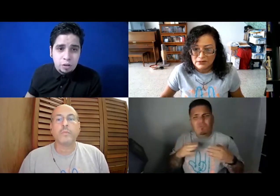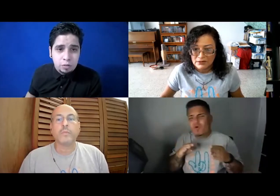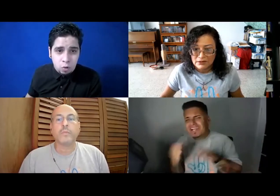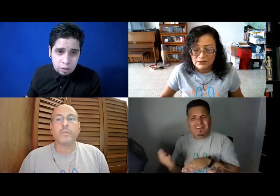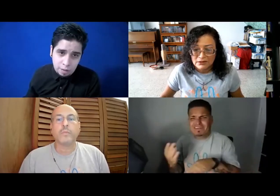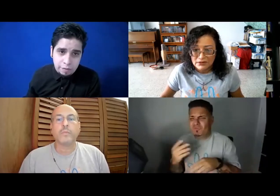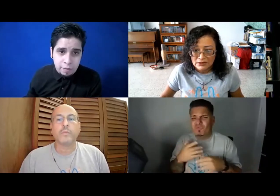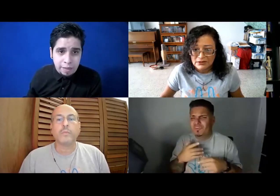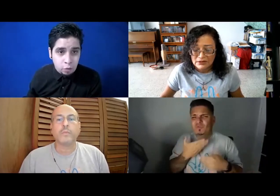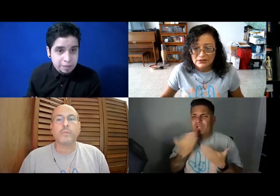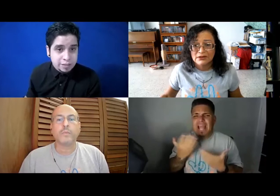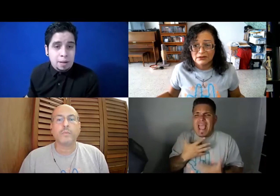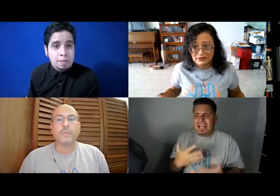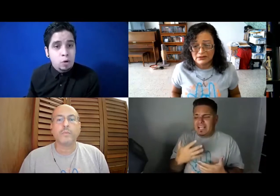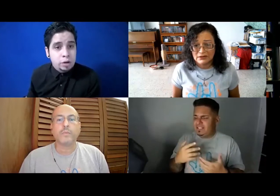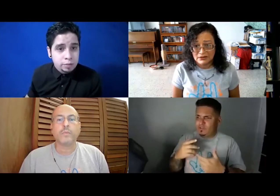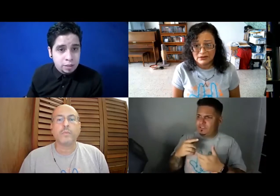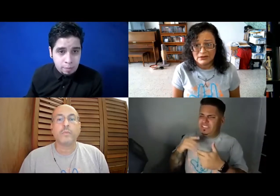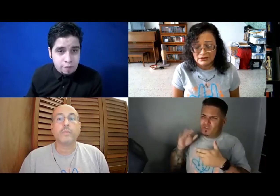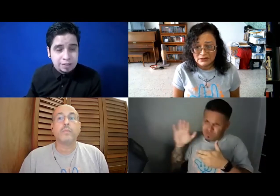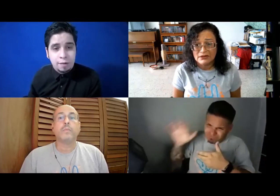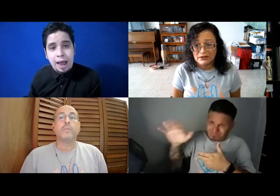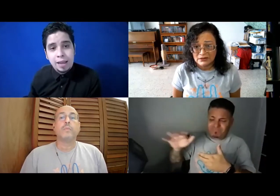horrible de la enfermedad, yo pensaba que me iba a morir, ¿entiendes? Porque me faltaba el aire,